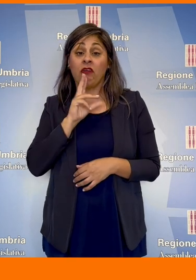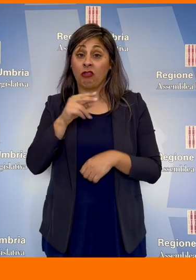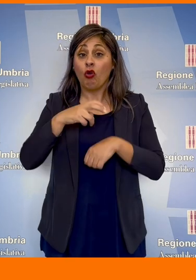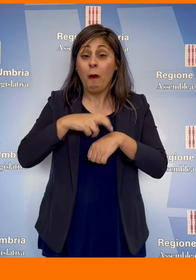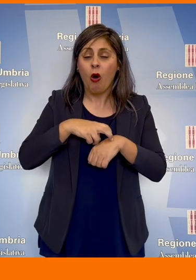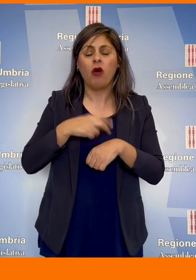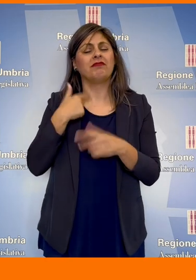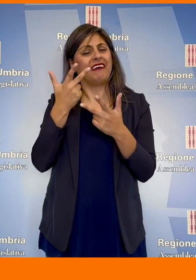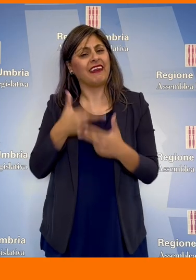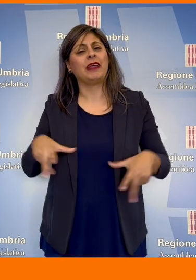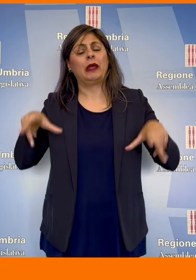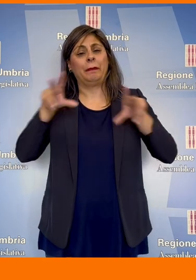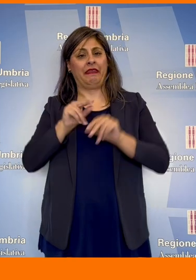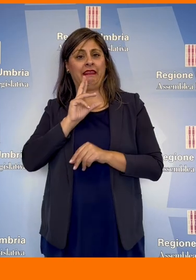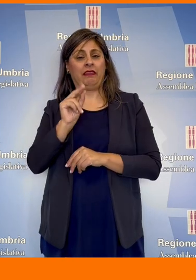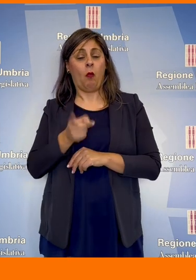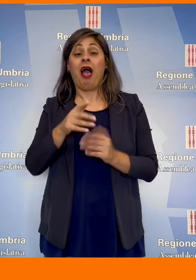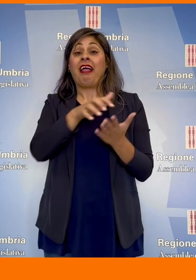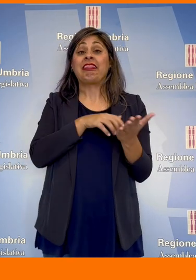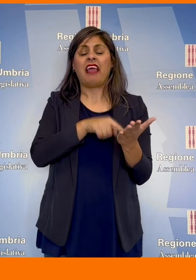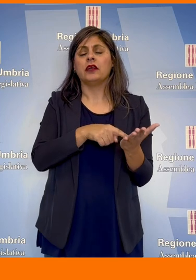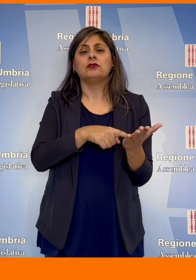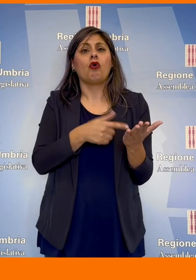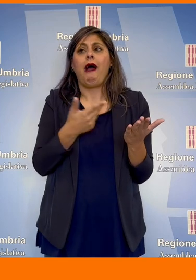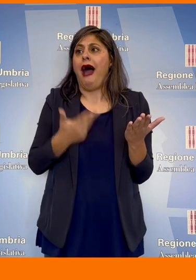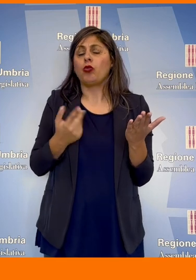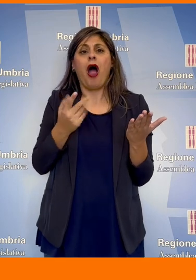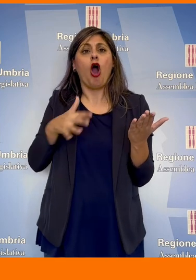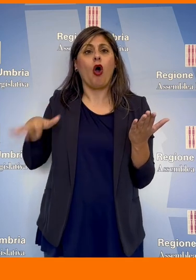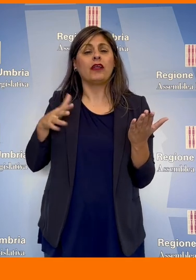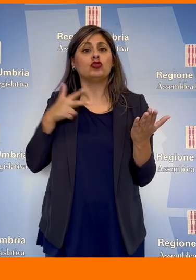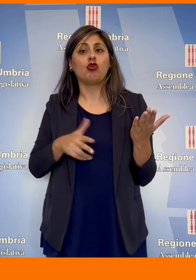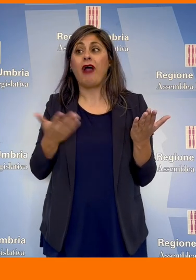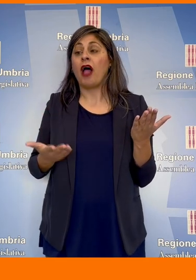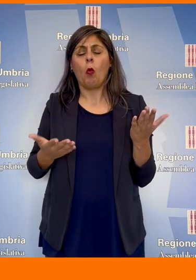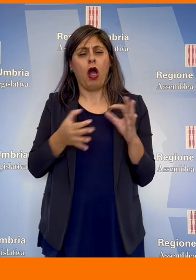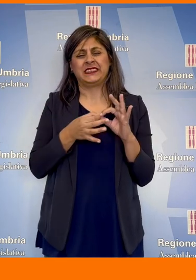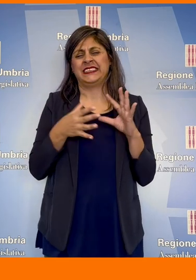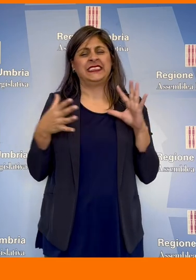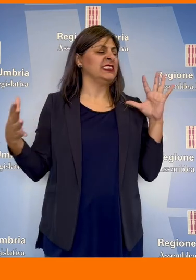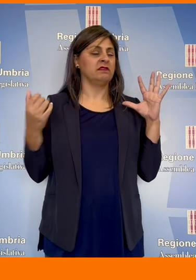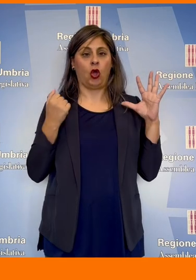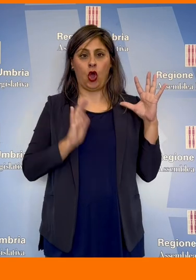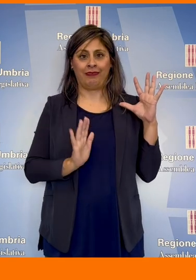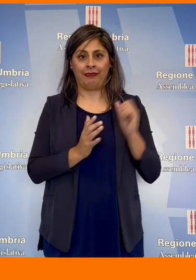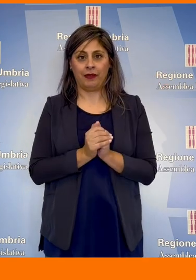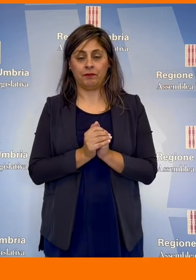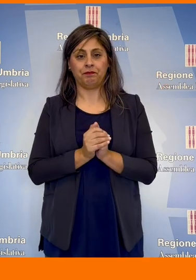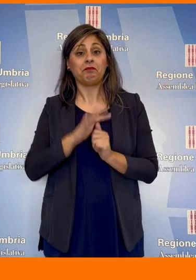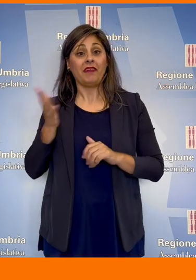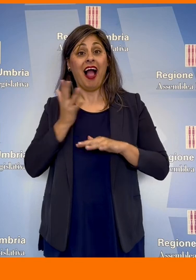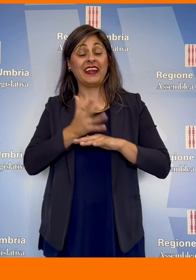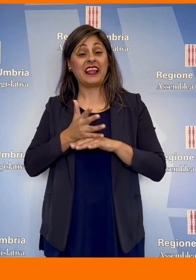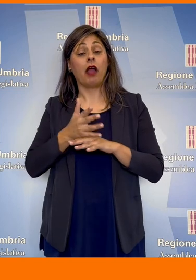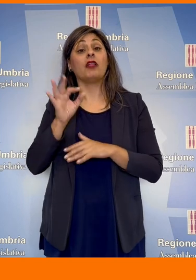sottolineato Bori, tengo a ribadire quanto questo testo sia lontano dal contesto sociale contemporaneo. Gli altri interventi